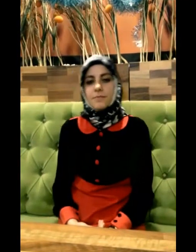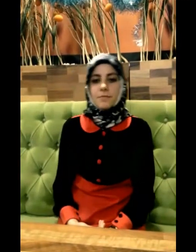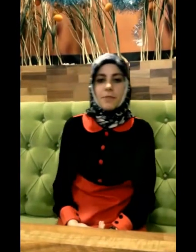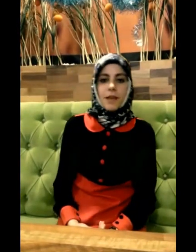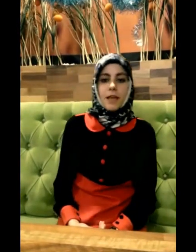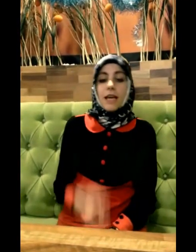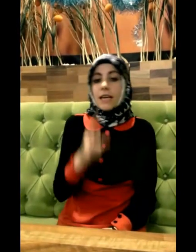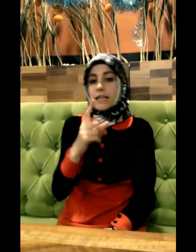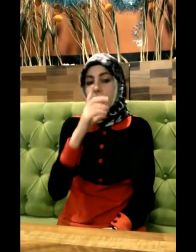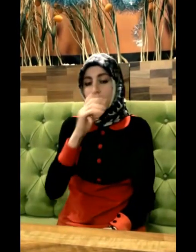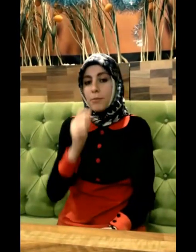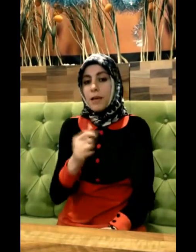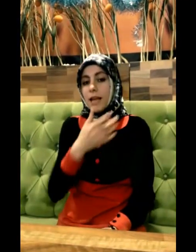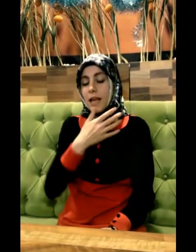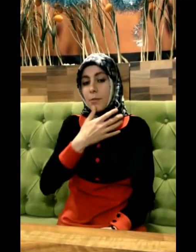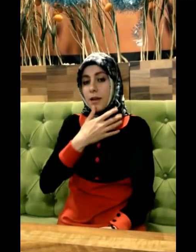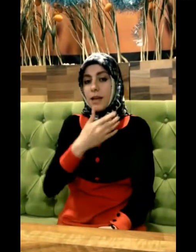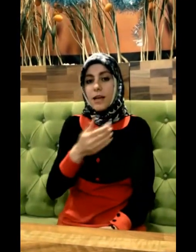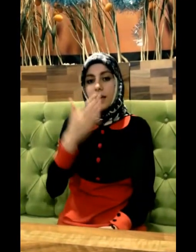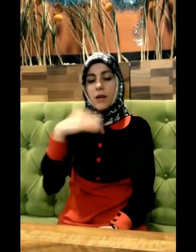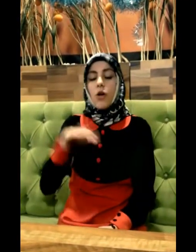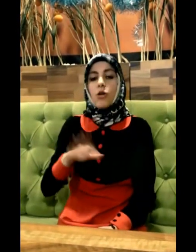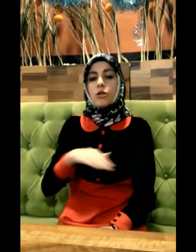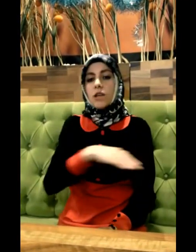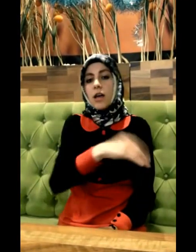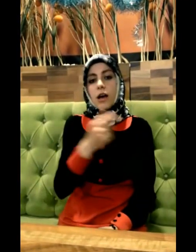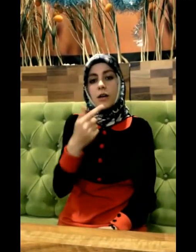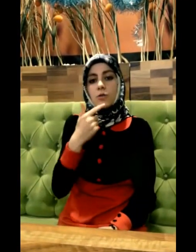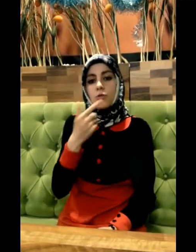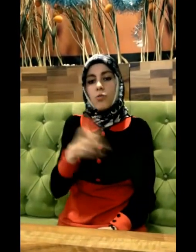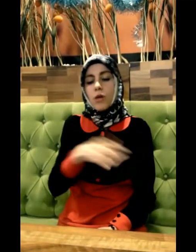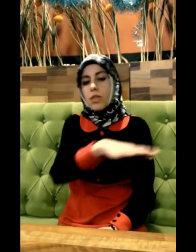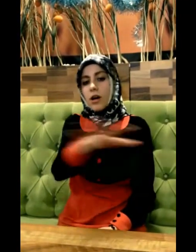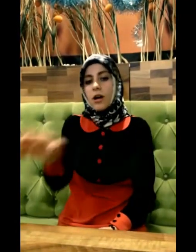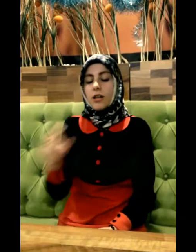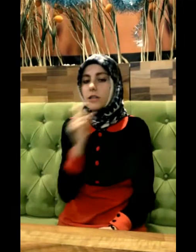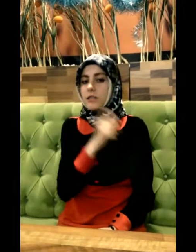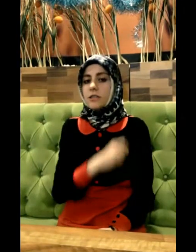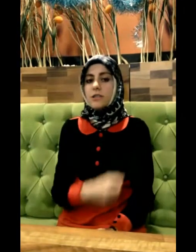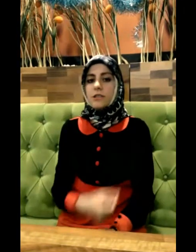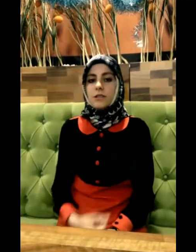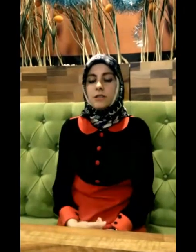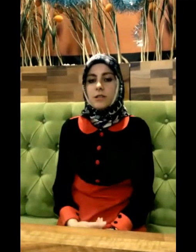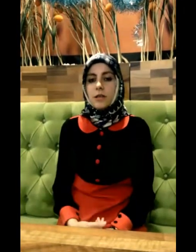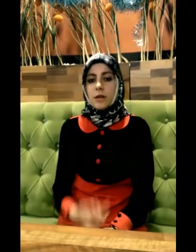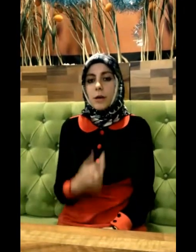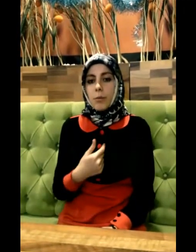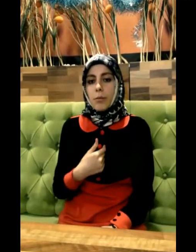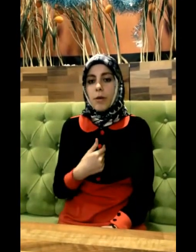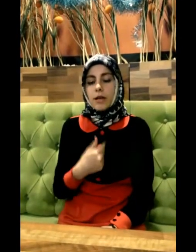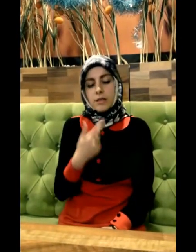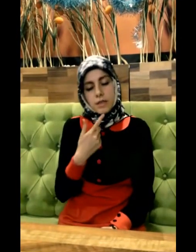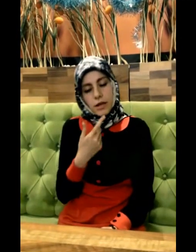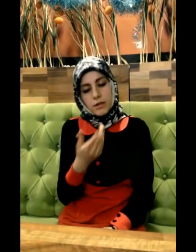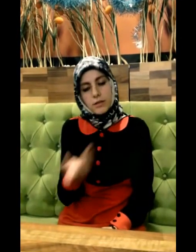Kim bile bile yoksa hayatım hatalarını, ben saydım.